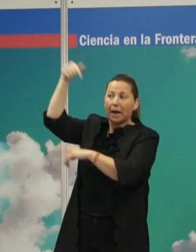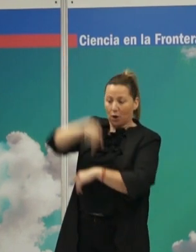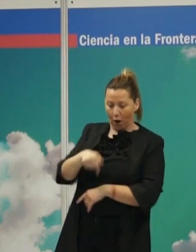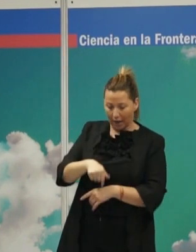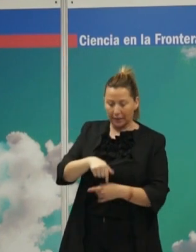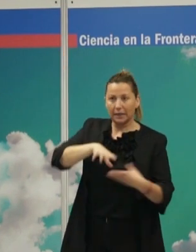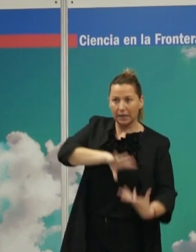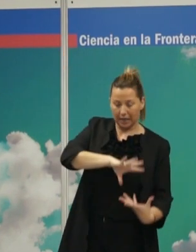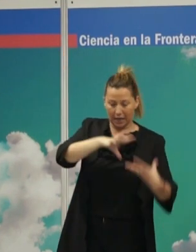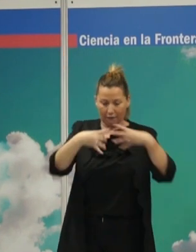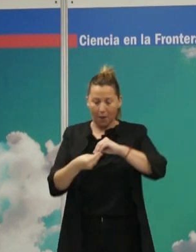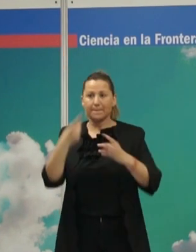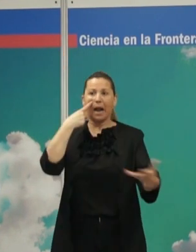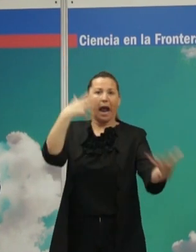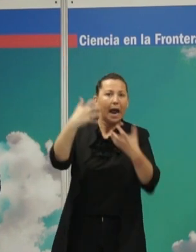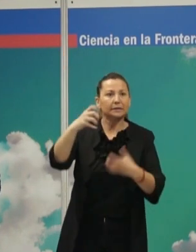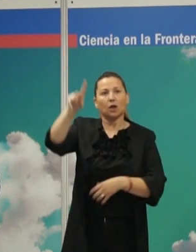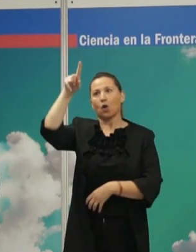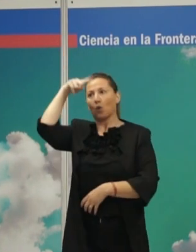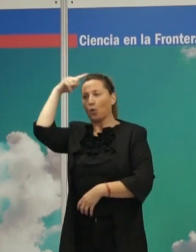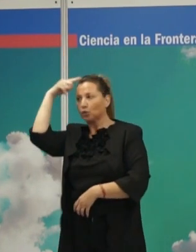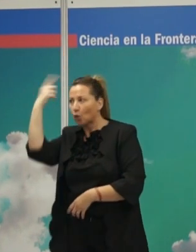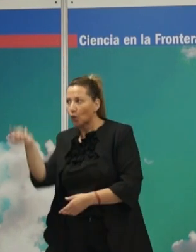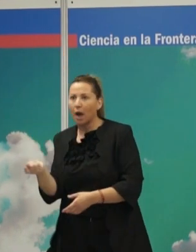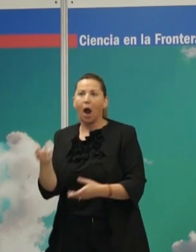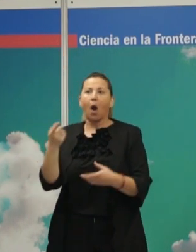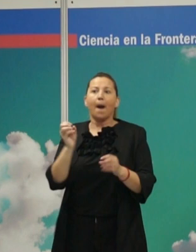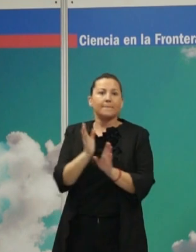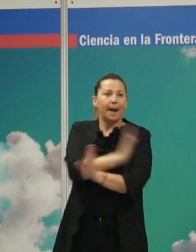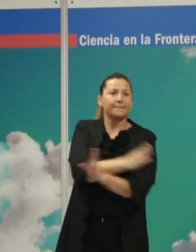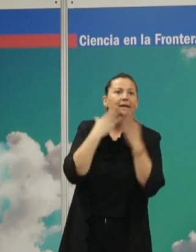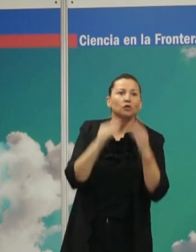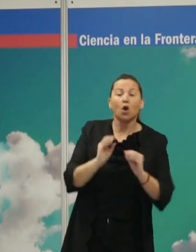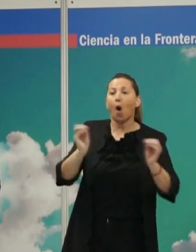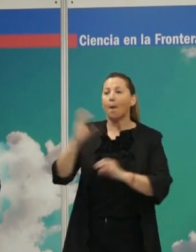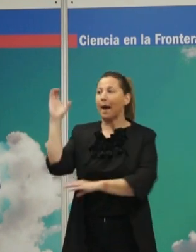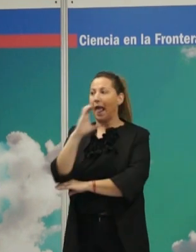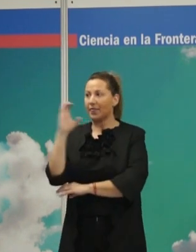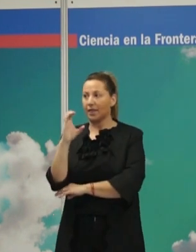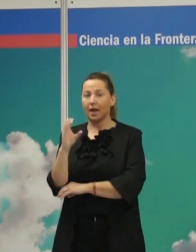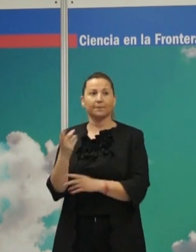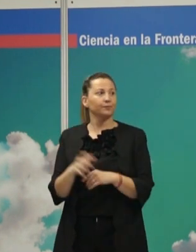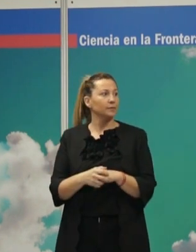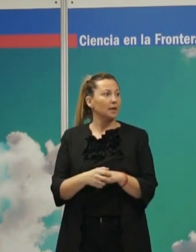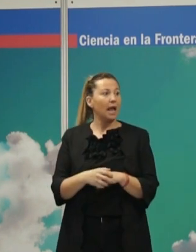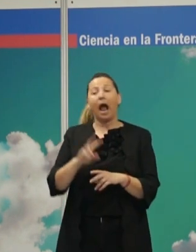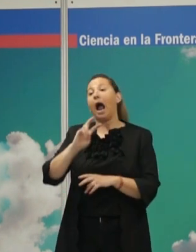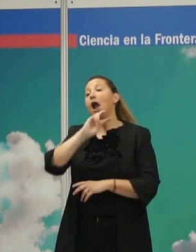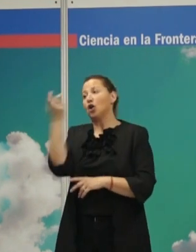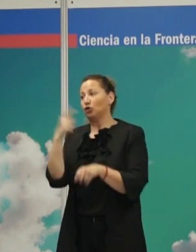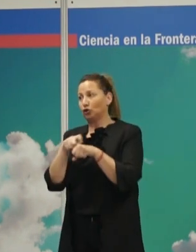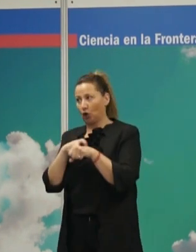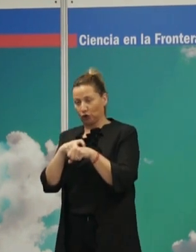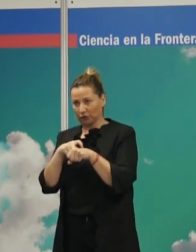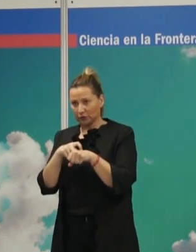una manera libre para hacer arte, para hacer cultura, para marivarlo con la prehistoria o para hacer ciencia también. Por cierto, habrá otros impuestos de sonificación en la